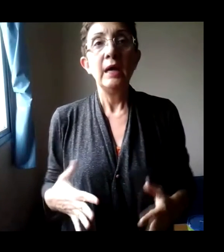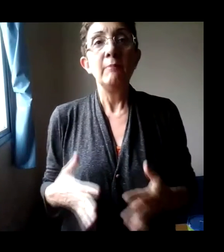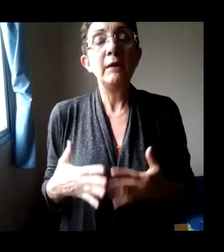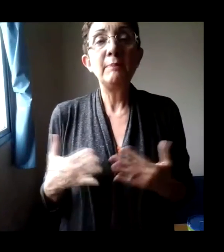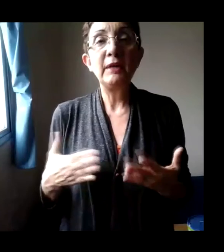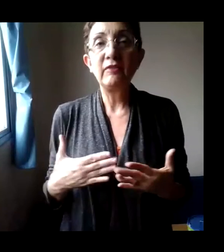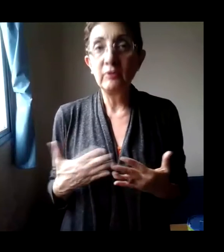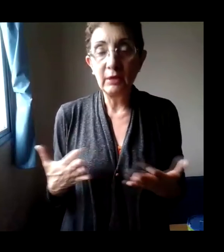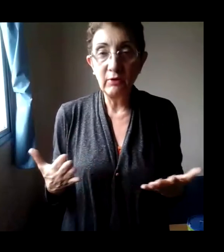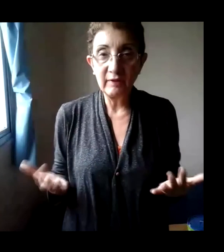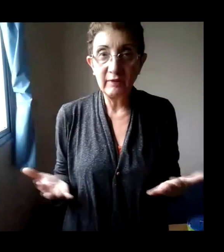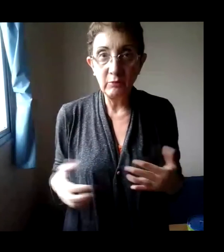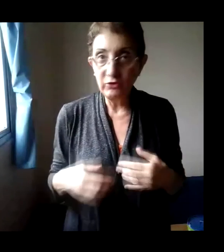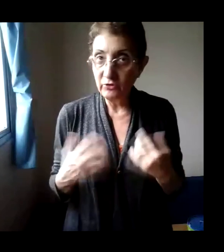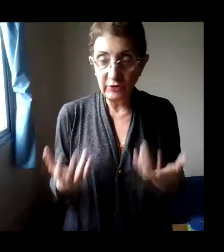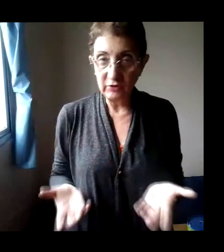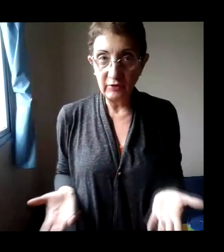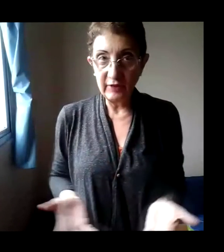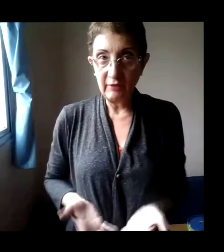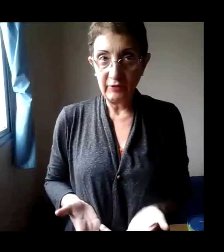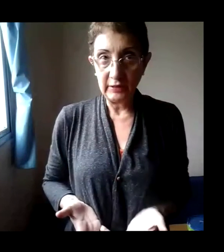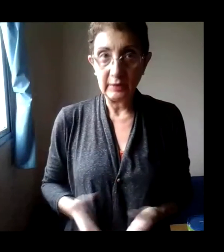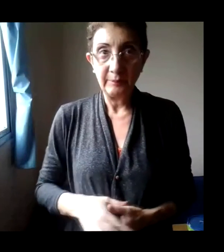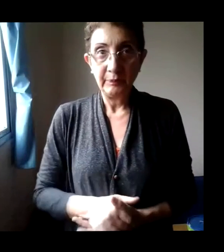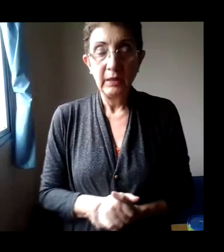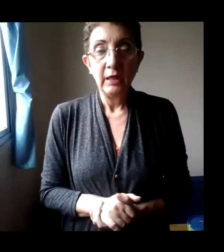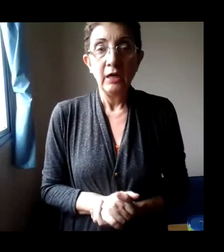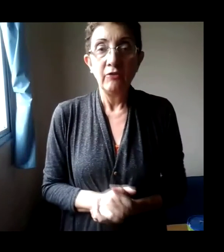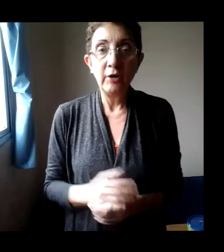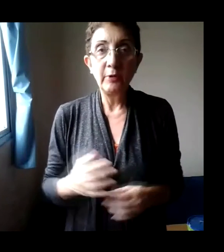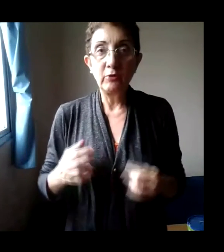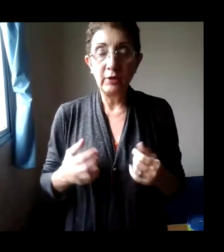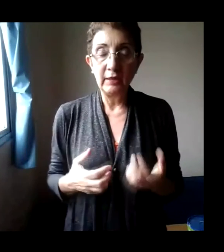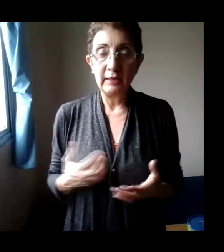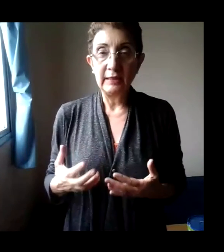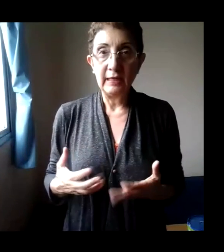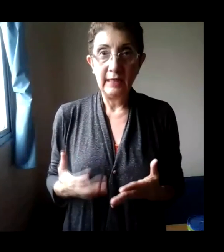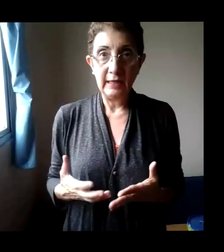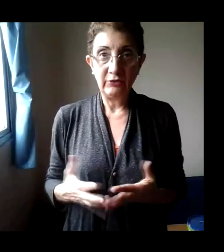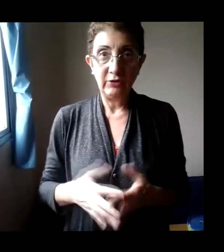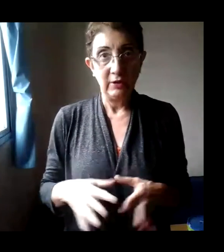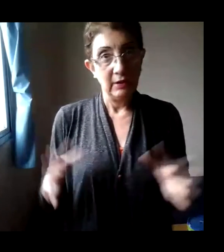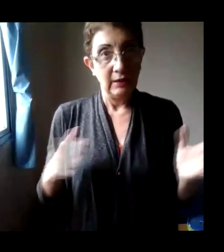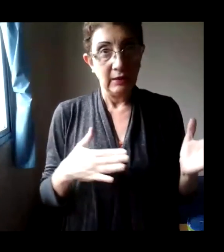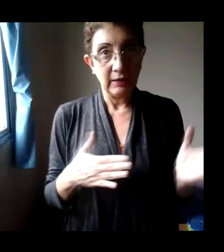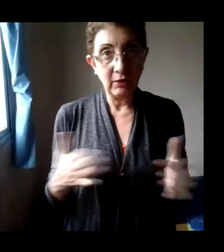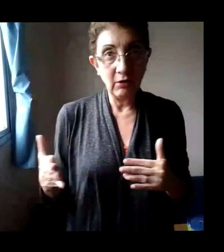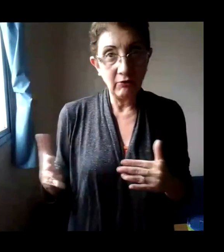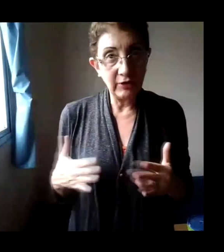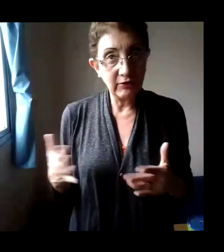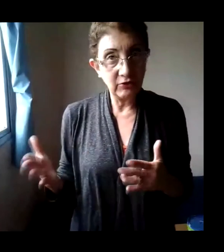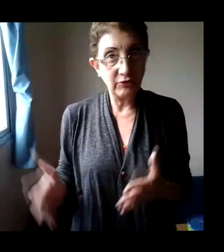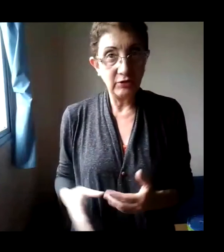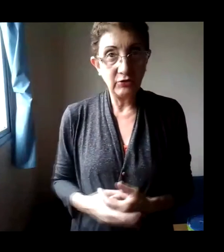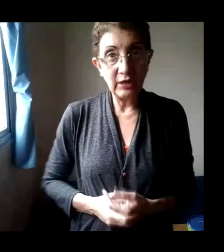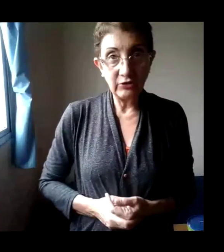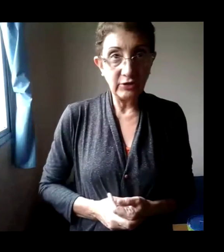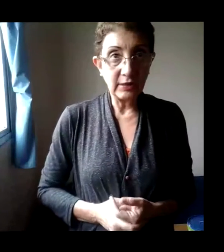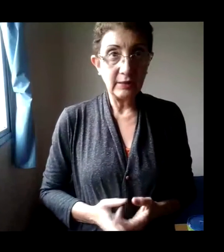mas me parecia uma coisa assim muito difícil de ser feita. Foi procurando na internet que eu vi esses vídeos da dica